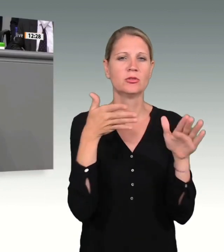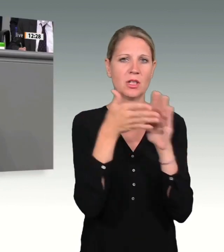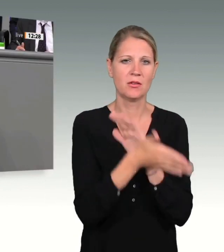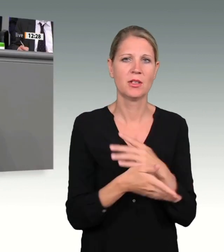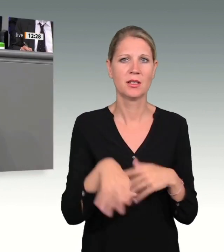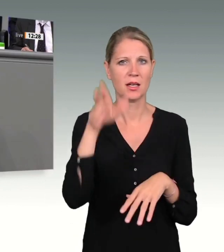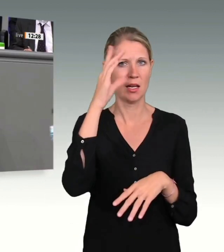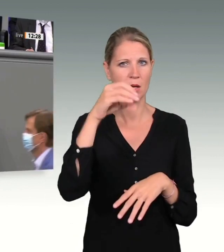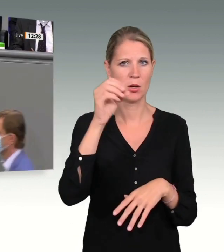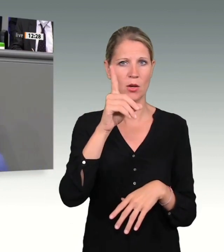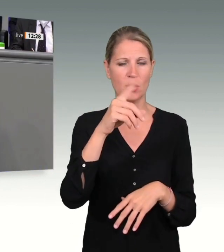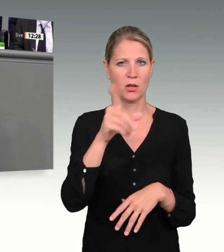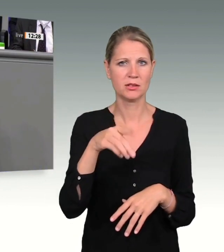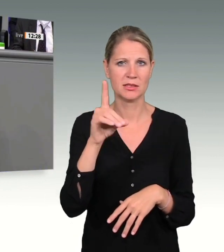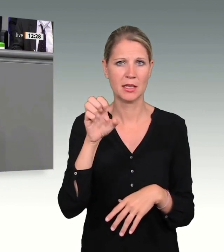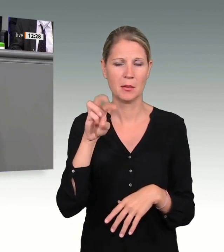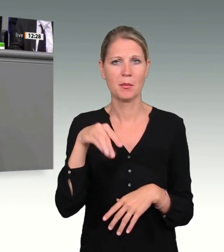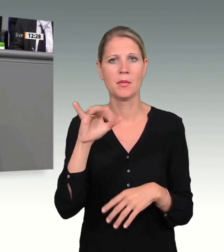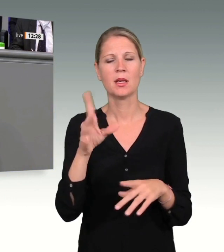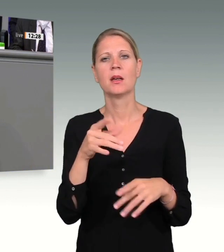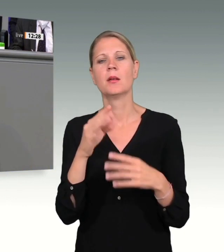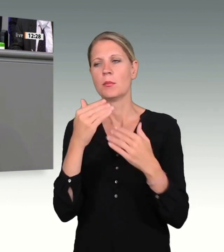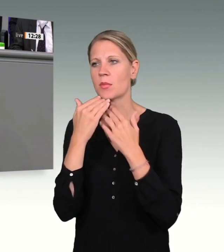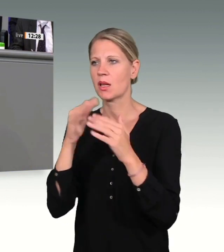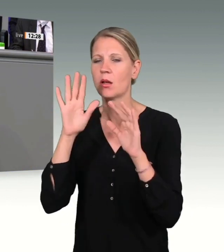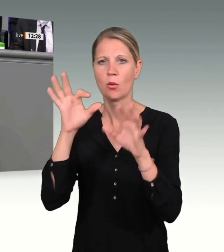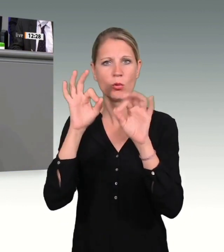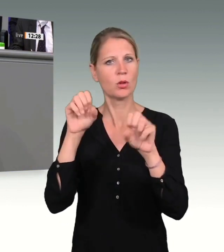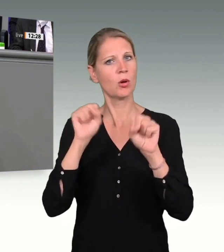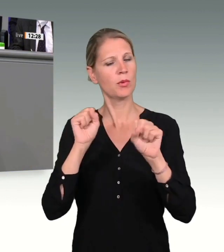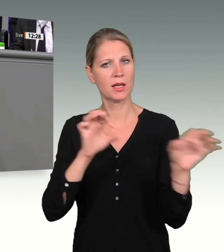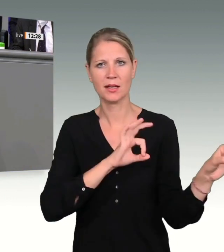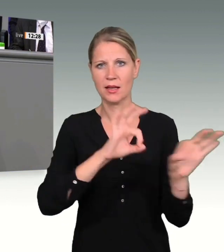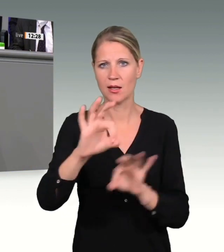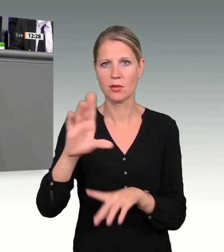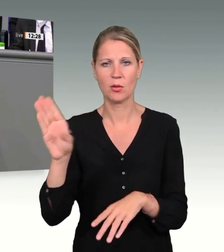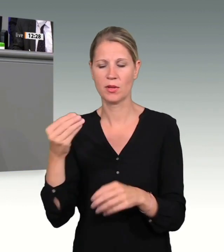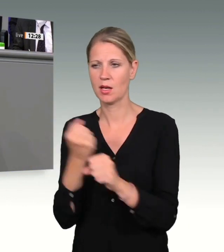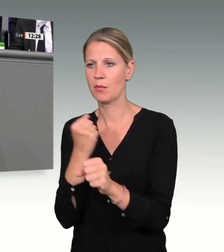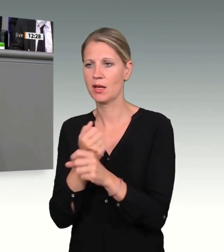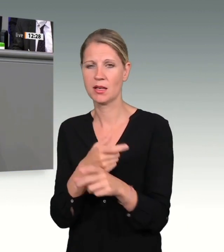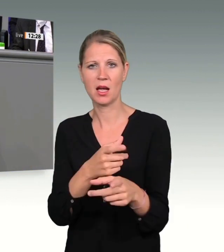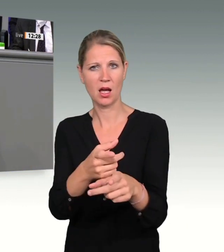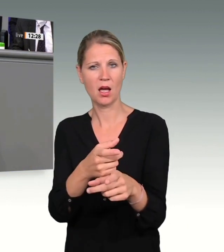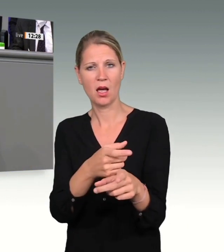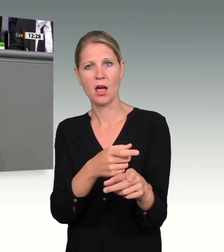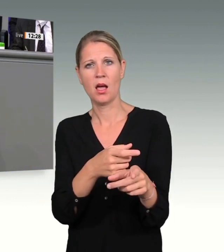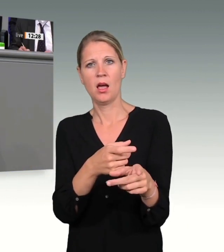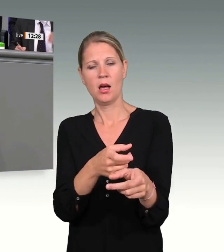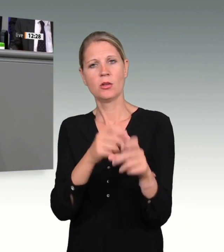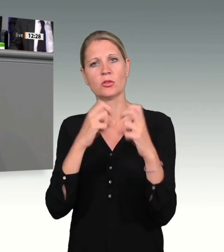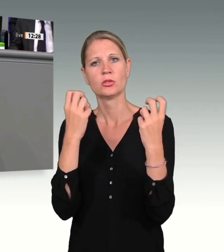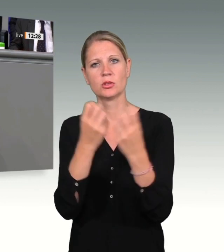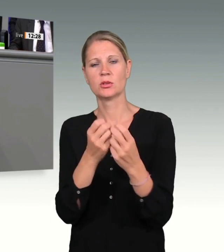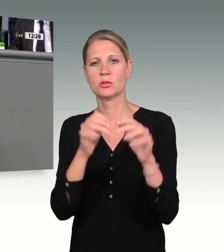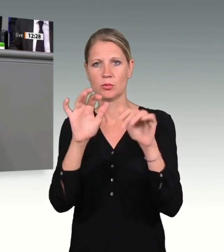Leitung bedanken. Den Mitarbeiterinnen und Mitarbeitern des Ausschussbüros danke ich für ihre Herkulesarbeit und ihre Engelsgeduld. Auch der